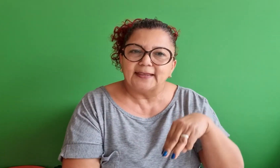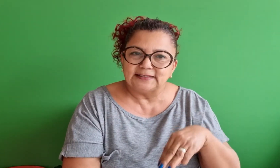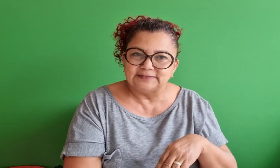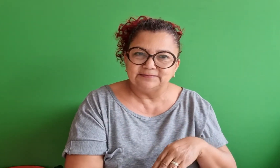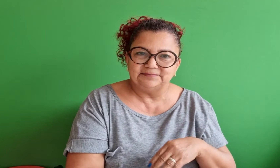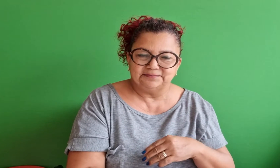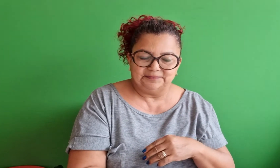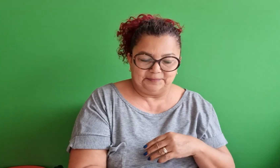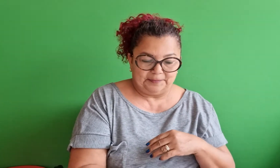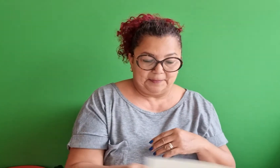de progresso do bem.